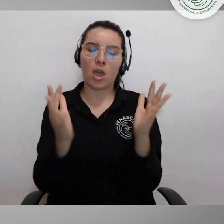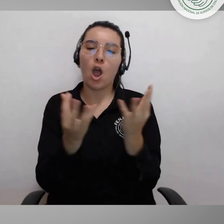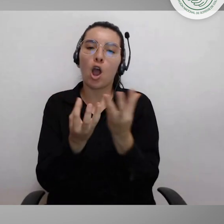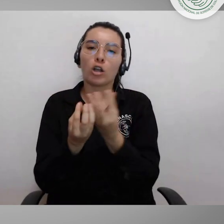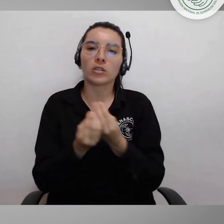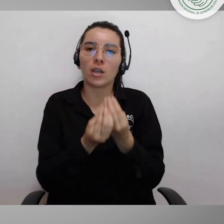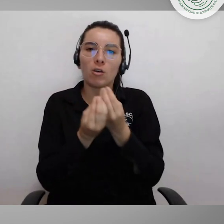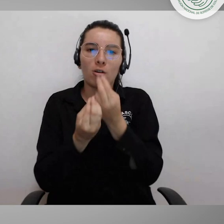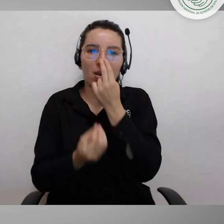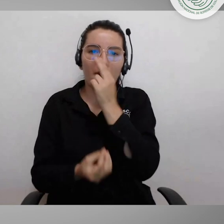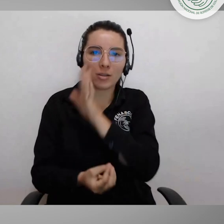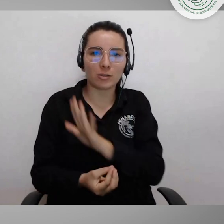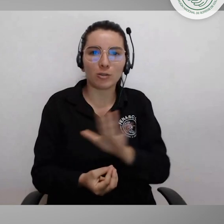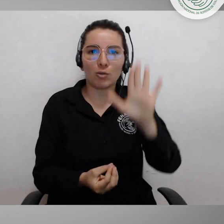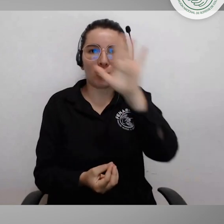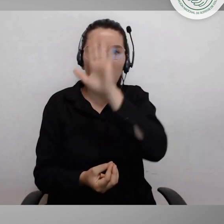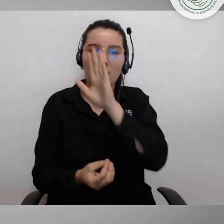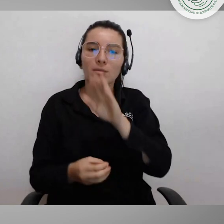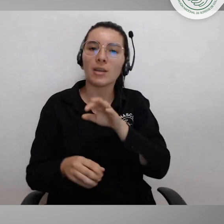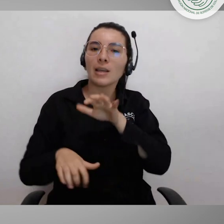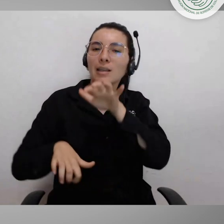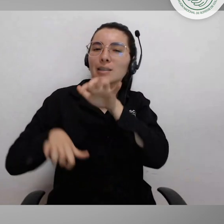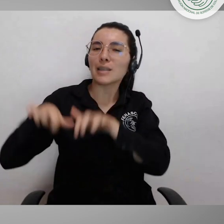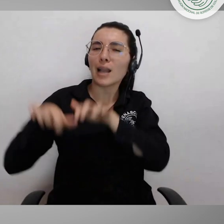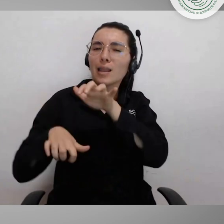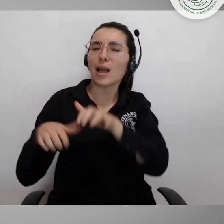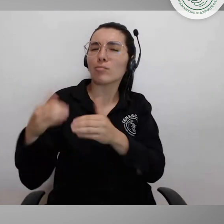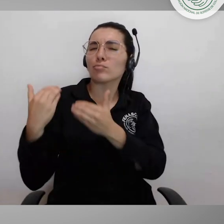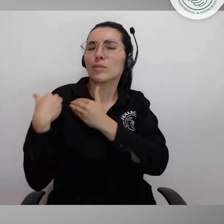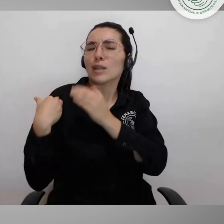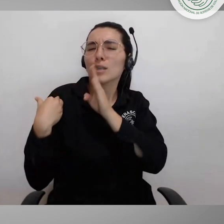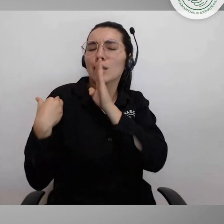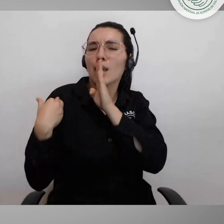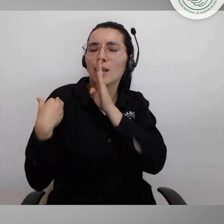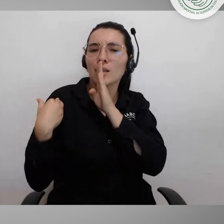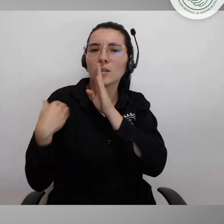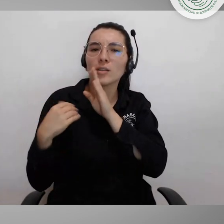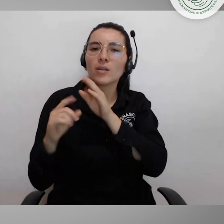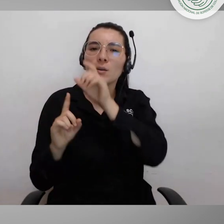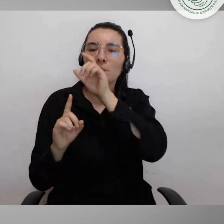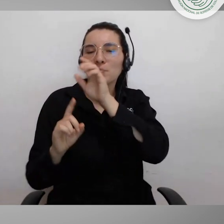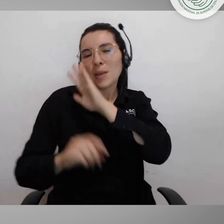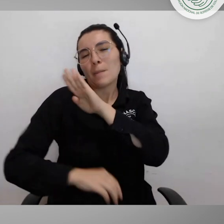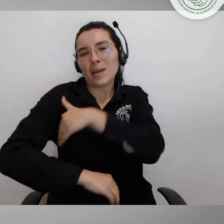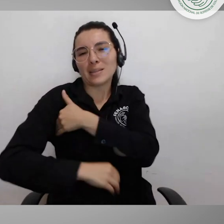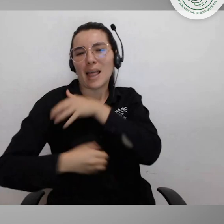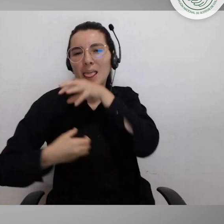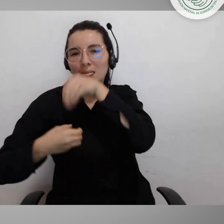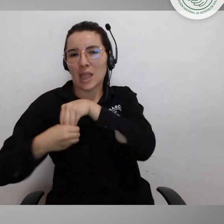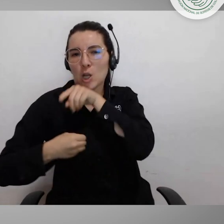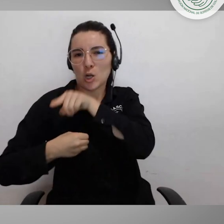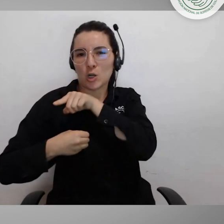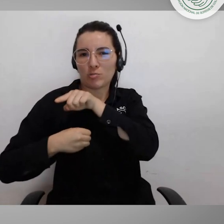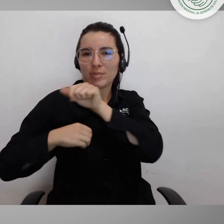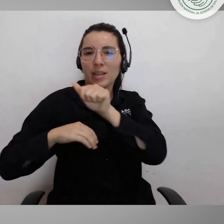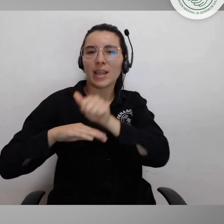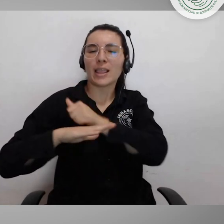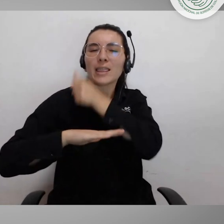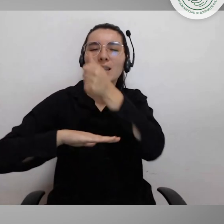estar aquí y abrimos entonces el consejo nacional que tiene la secretaría a cargo en